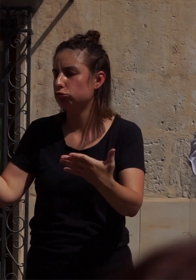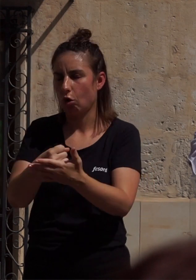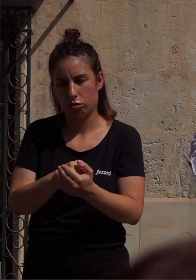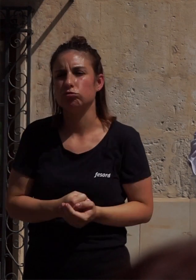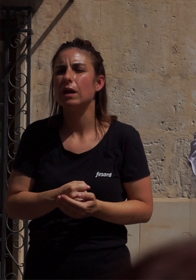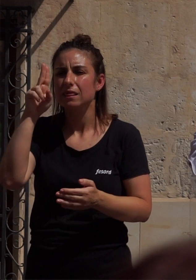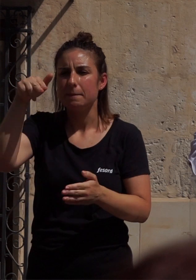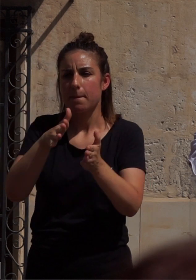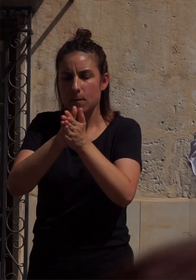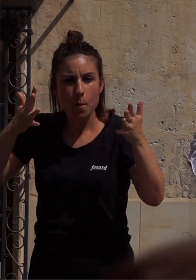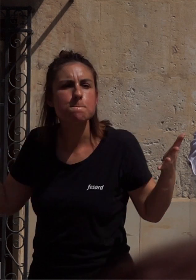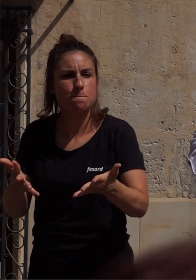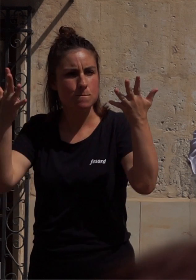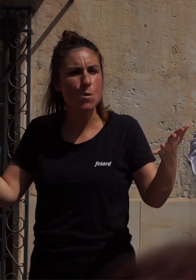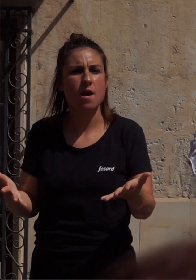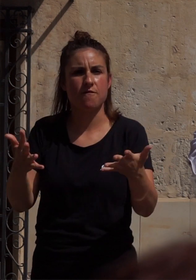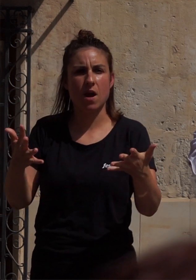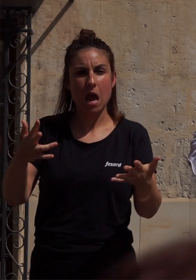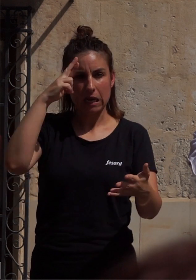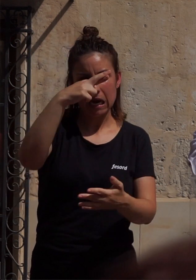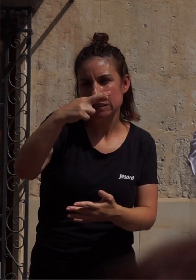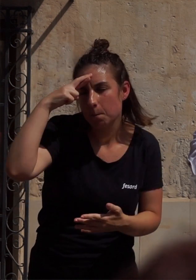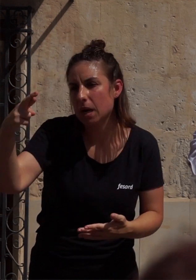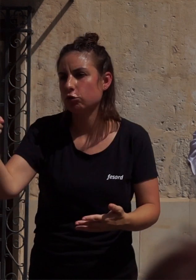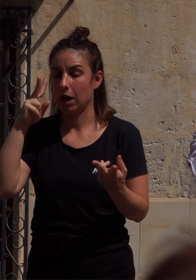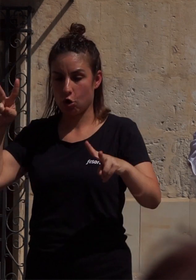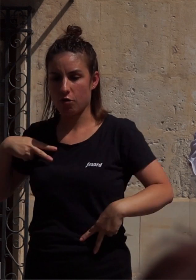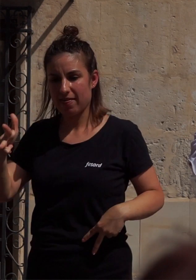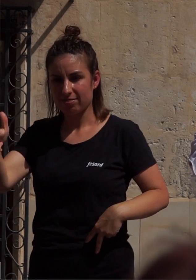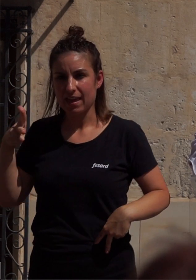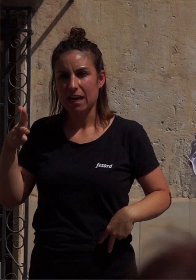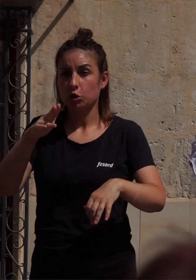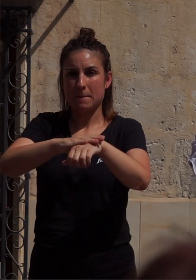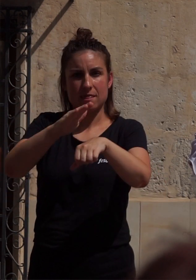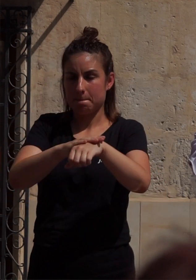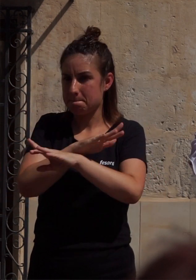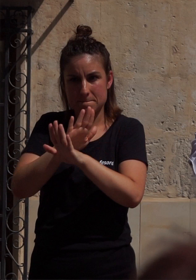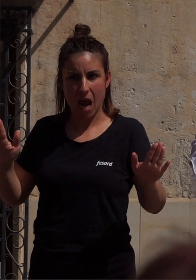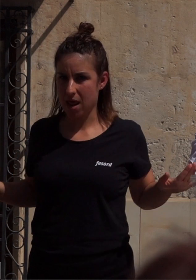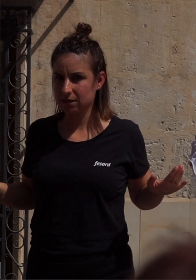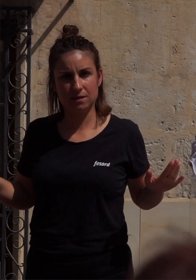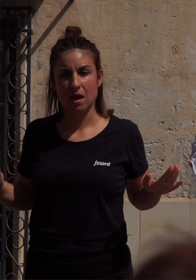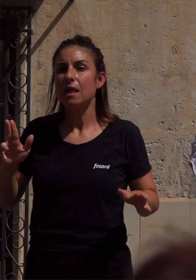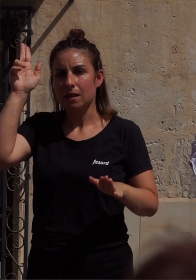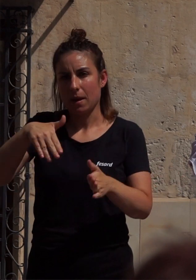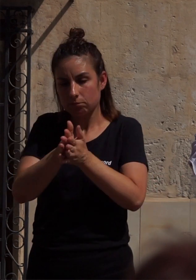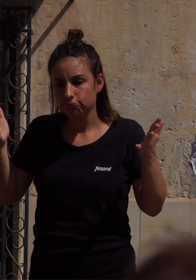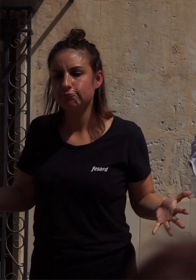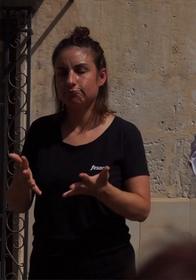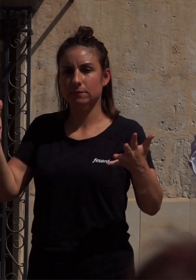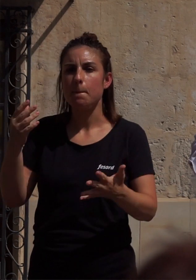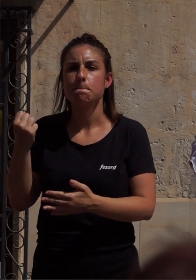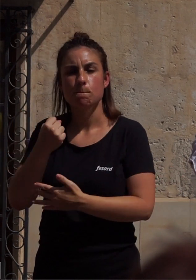promoviendo acciones de respeto, reconociendo los derechos fundamentales como tales e impulsando la protección